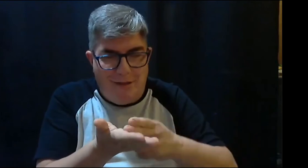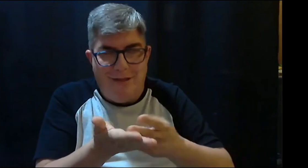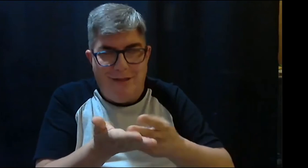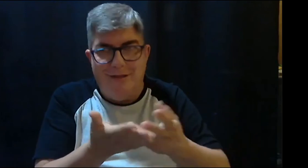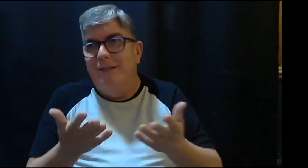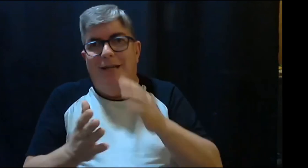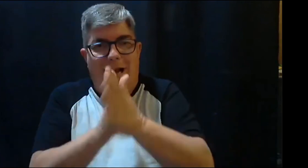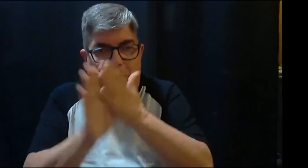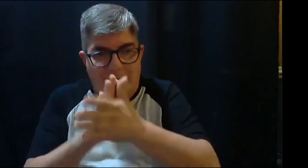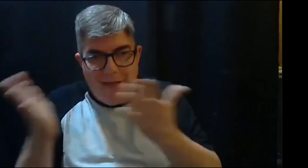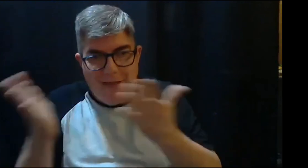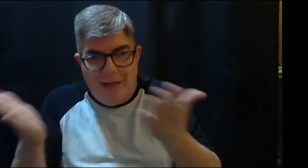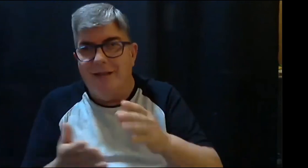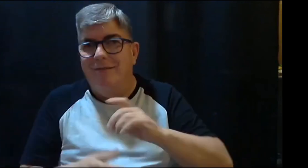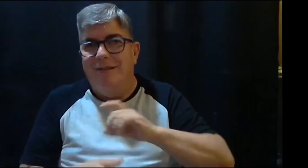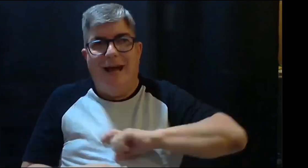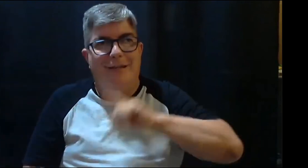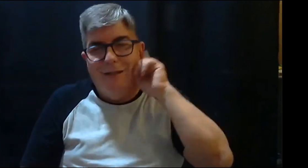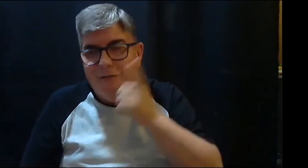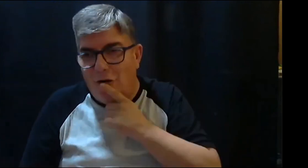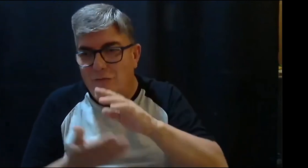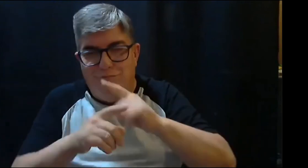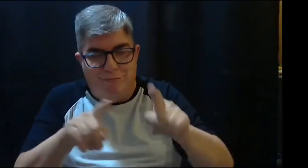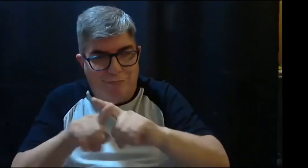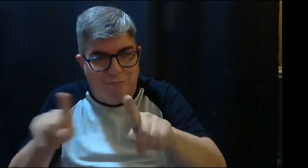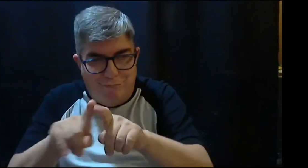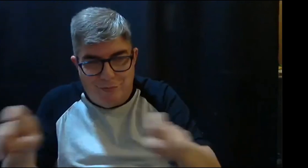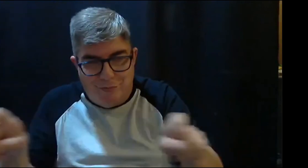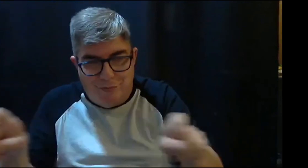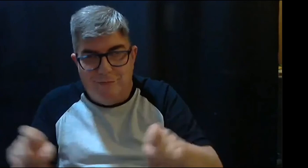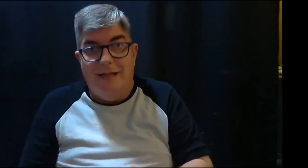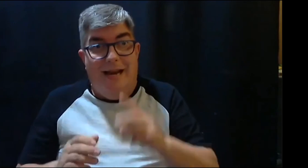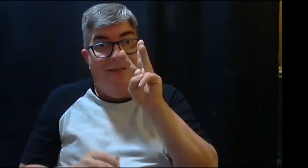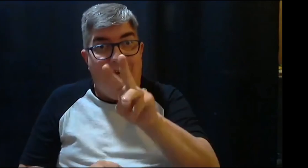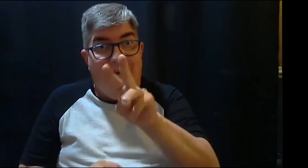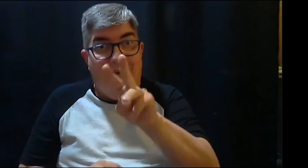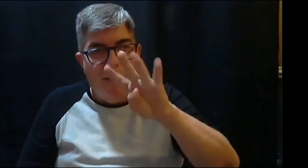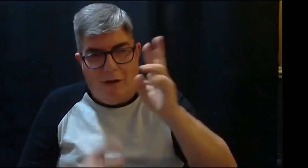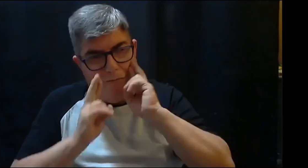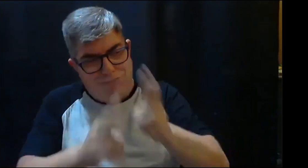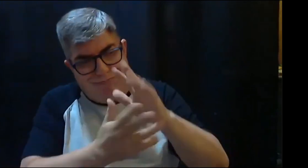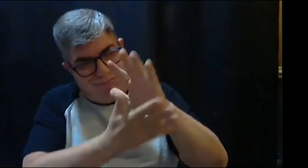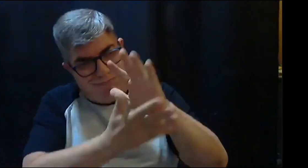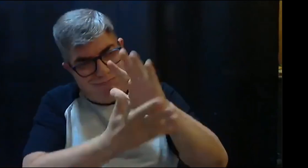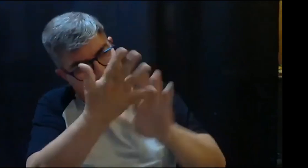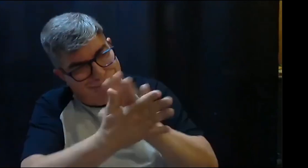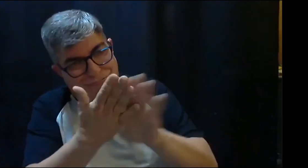-21, el decreto que habla sobre el reconocimiento de la lengua de señas, sobre las características de las personas sordas, sobre la